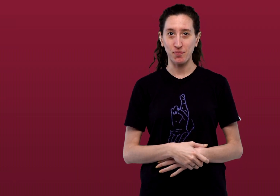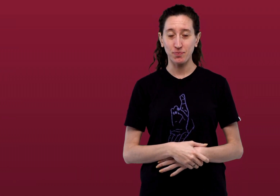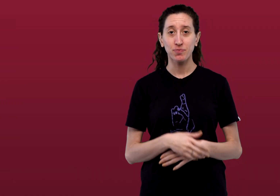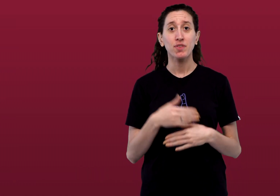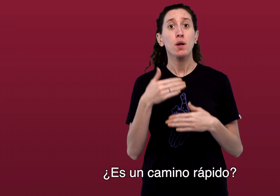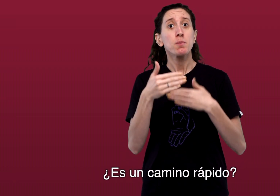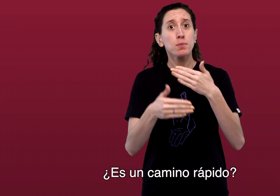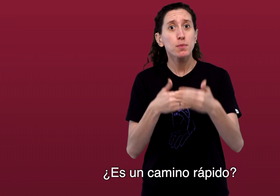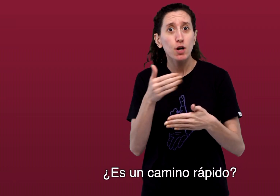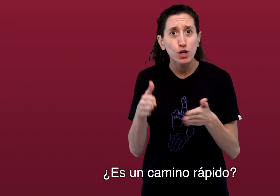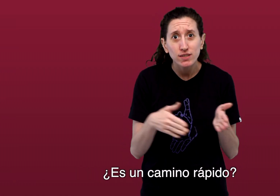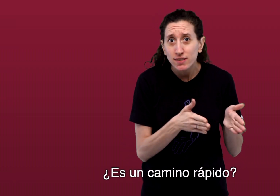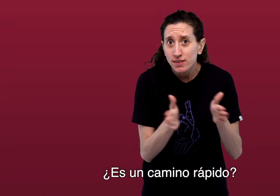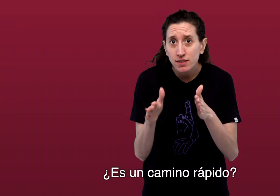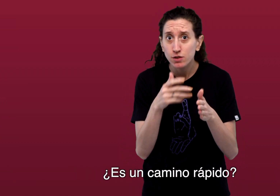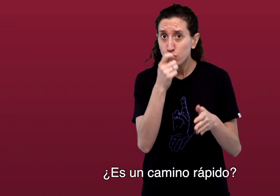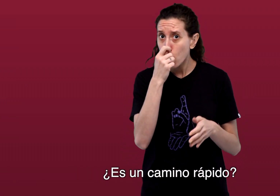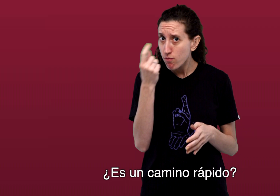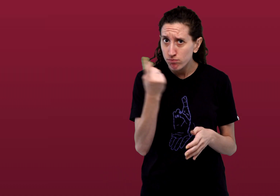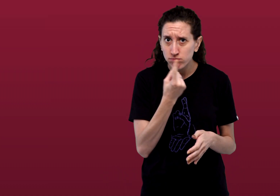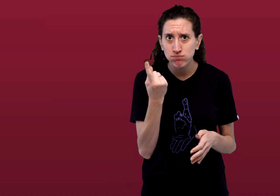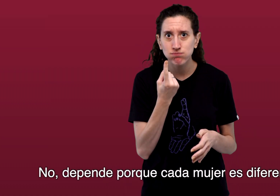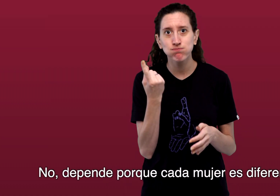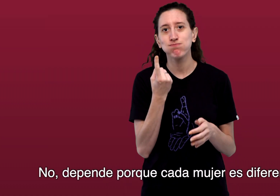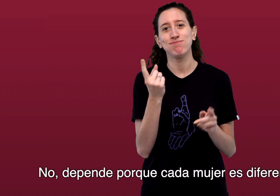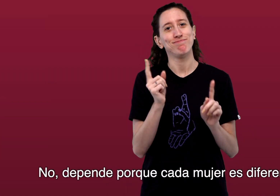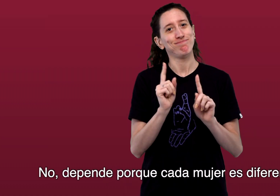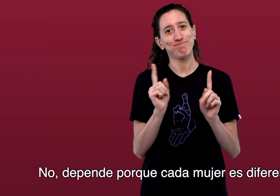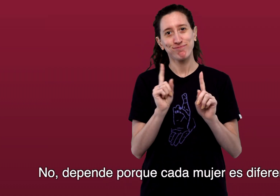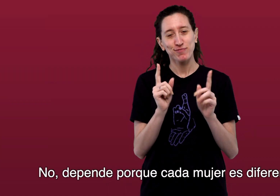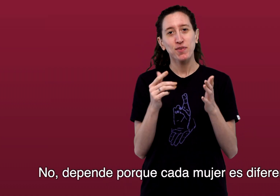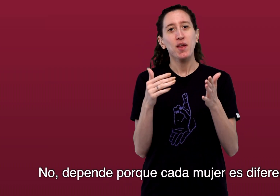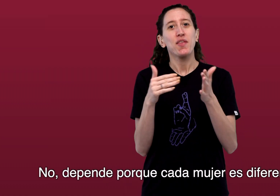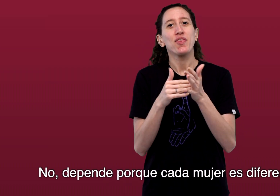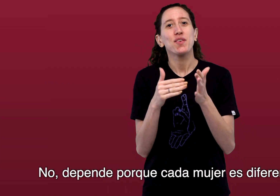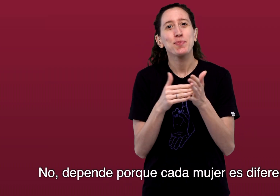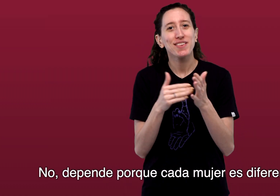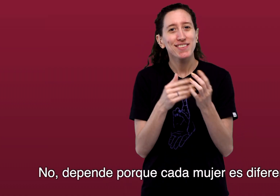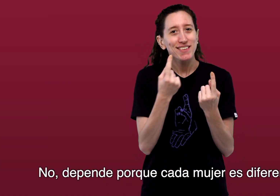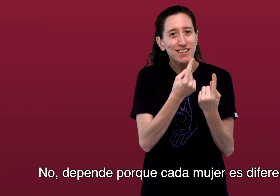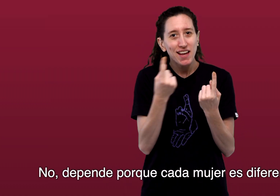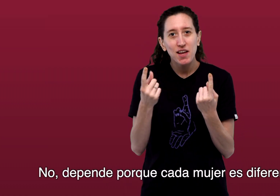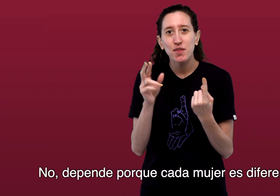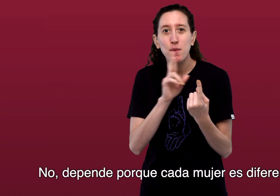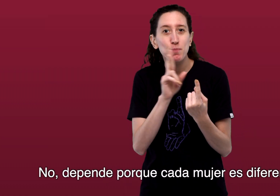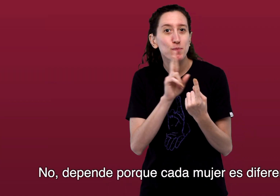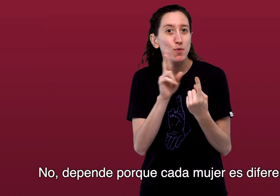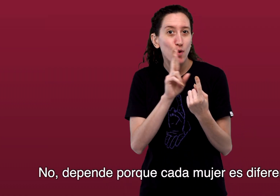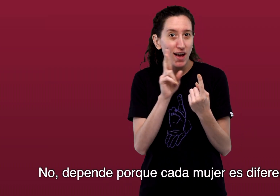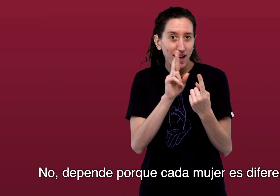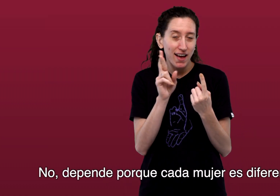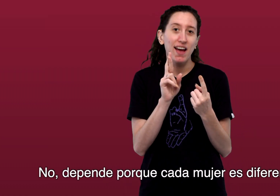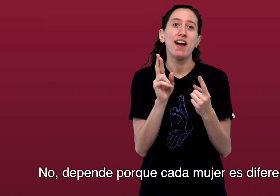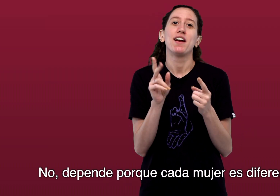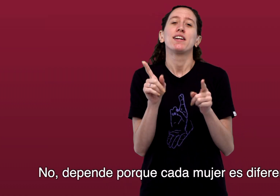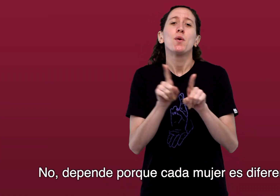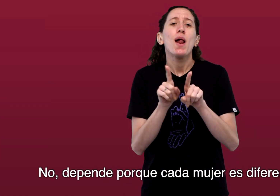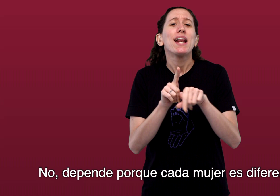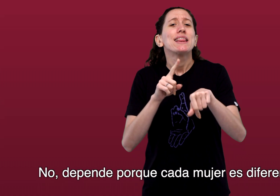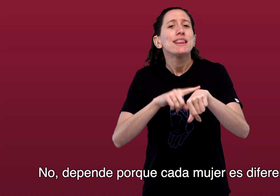¿Es un camino rápido? No, depende porque cada mujer es diferente